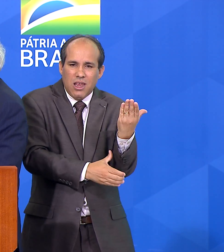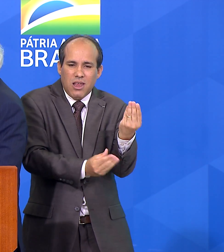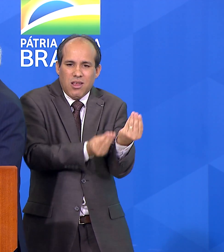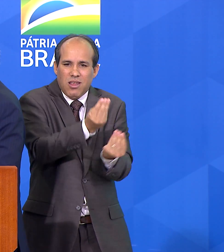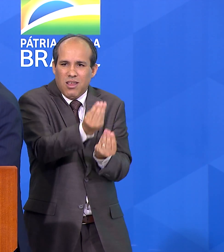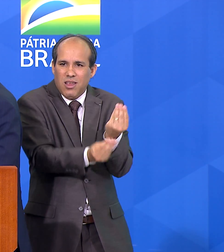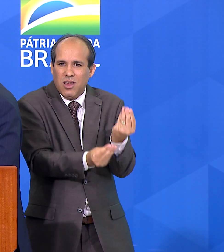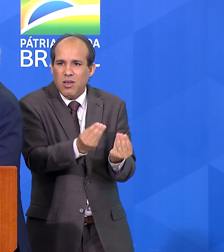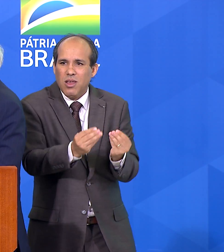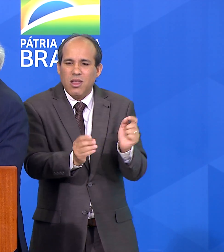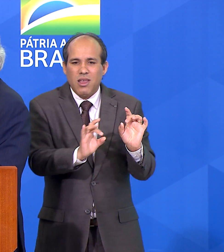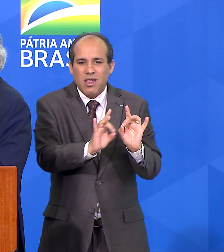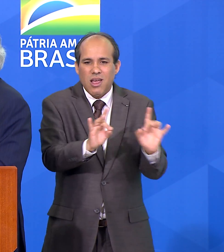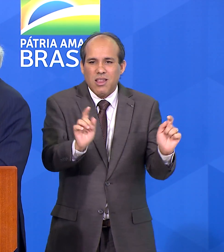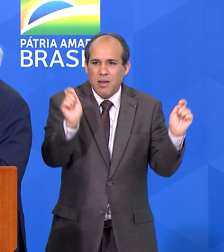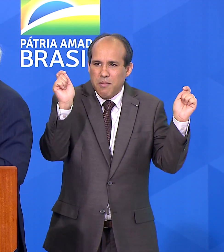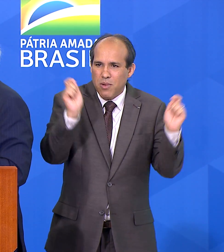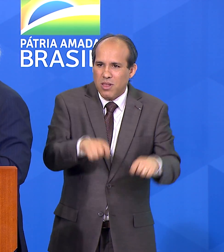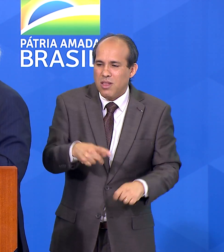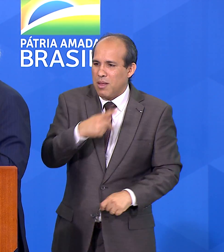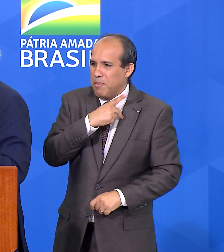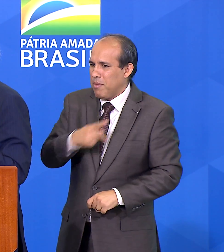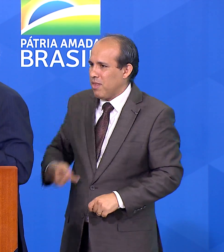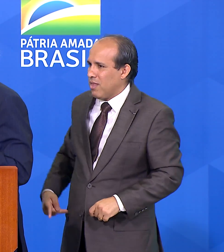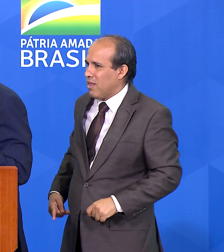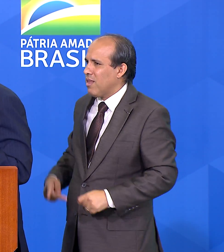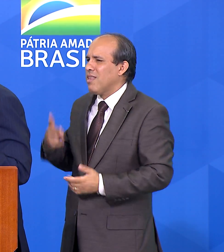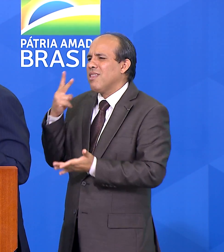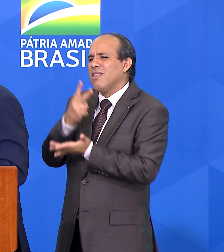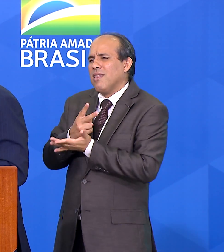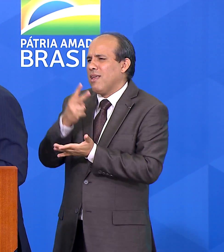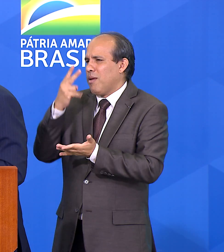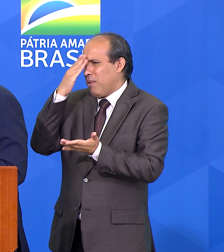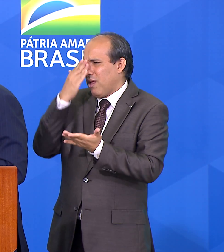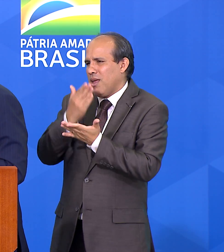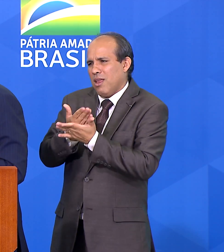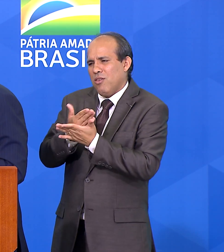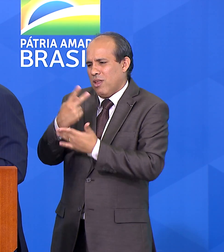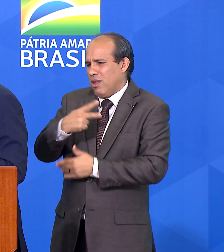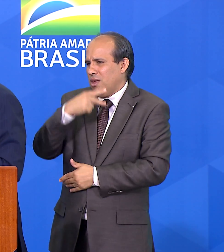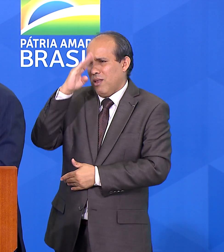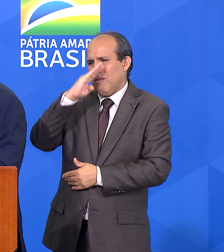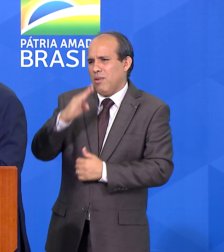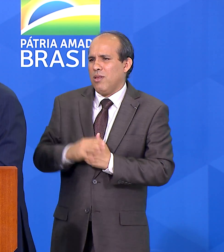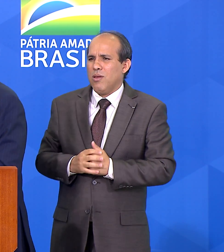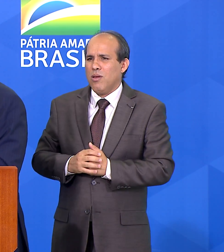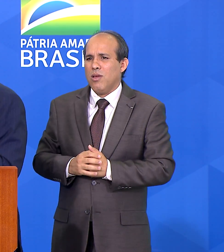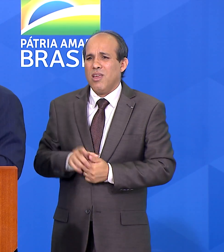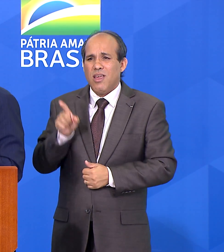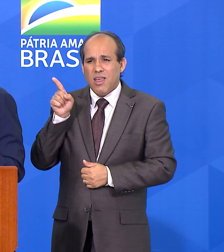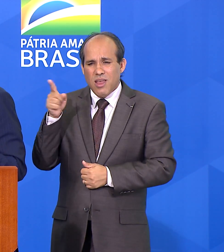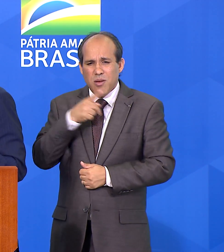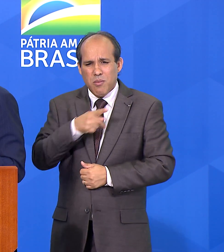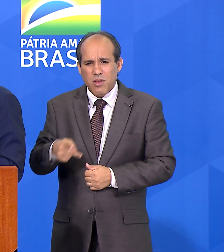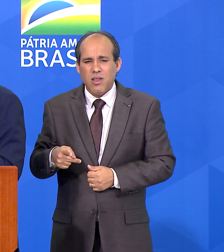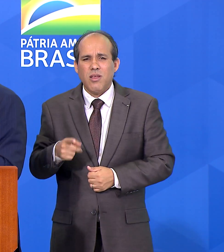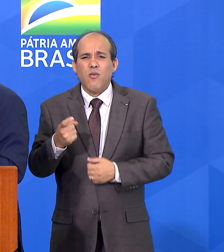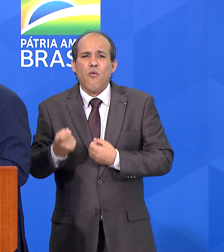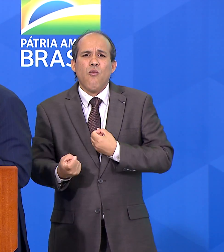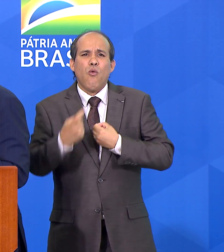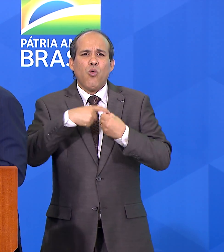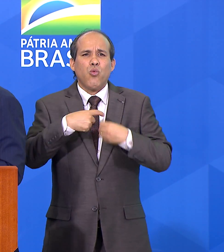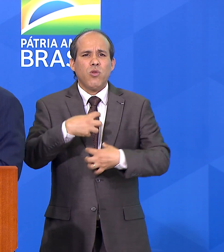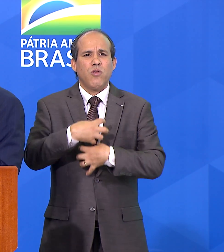E toda essa potencialidade que o presidente que sempre acreditou no Brasil, é o presidente que resgatou o